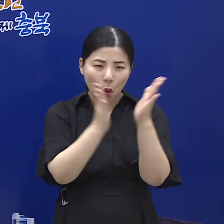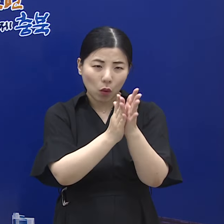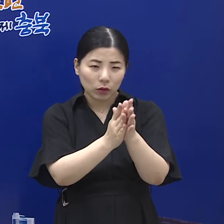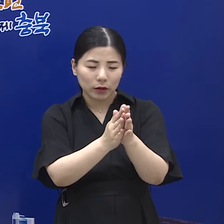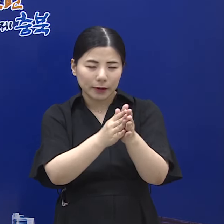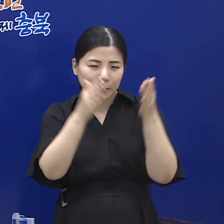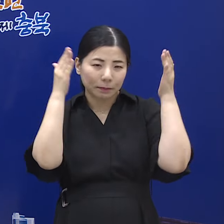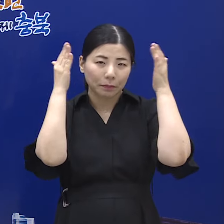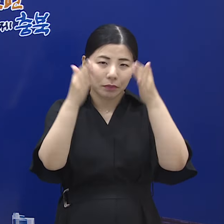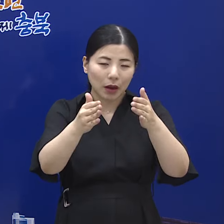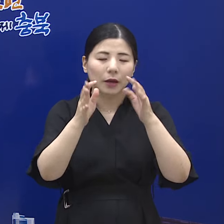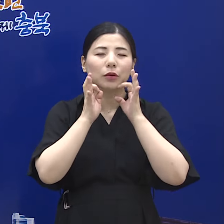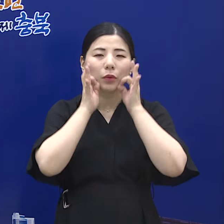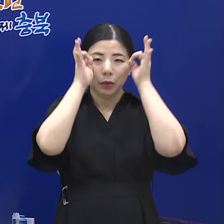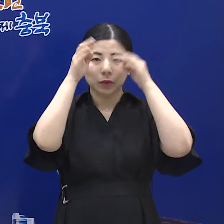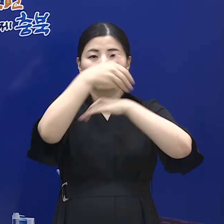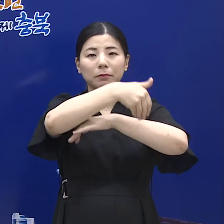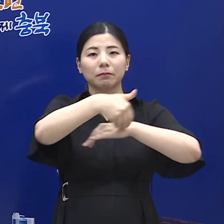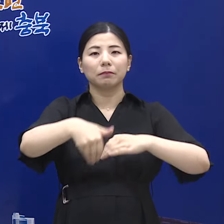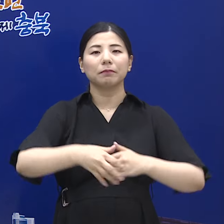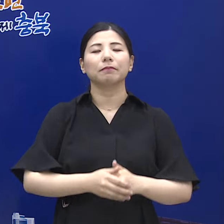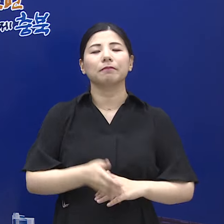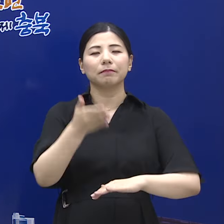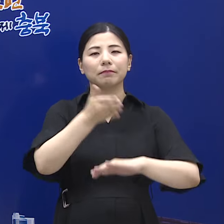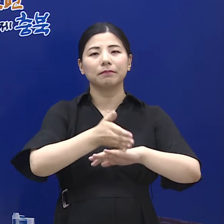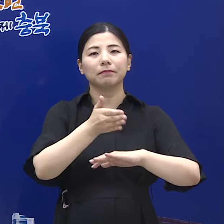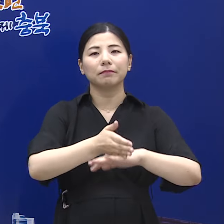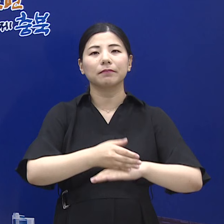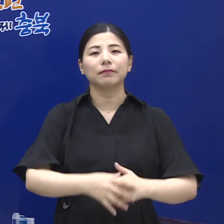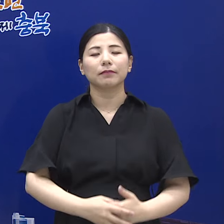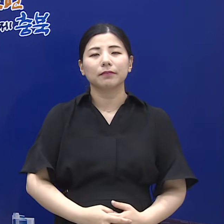집중하여 최선을 다하겠습니다. 감사합니다.